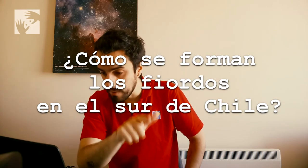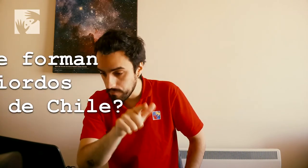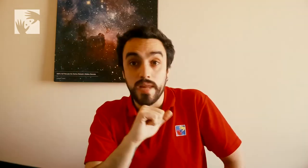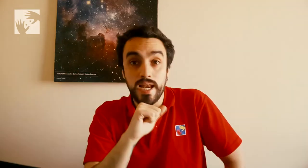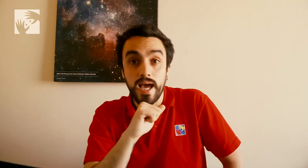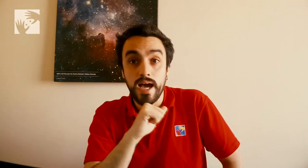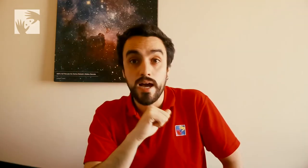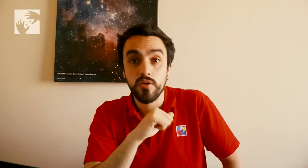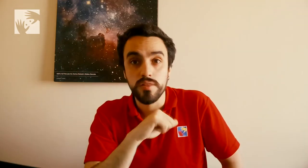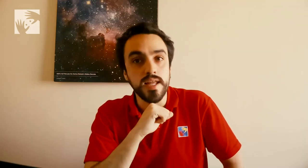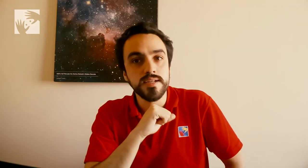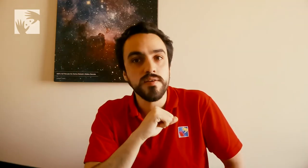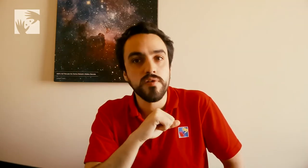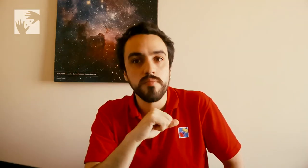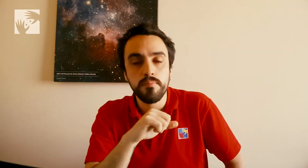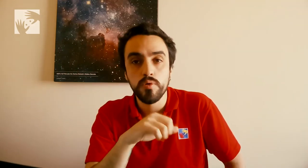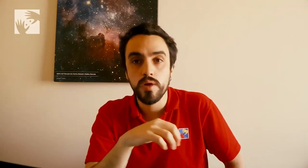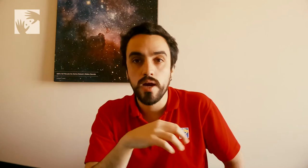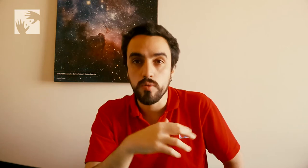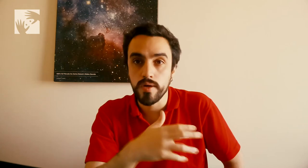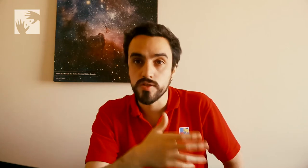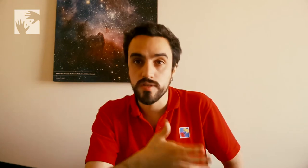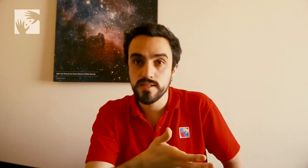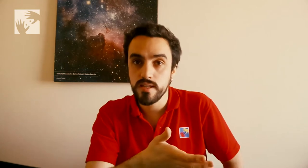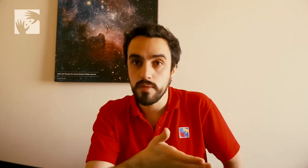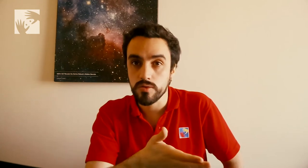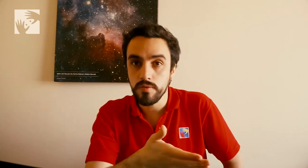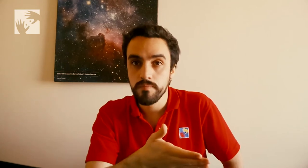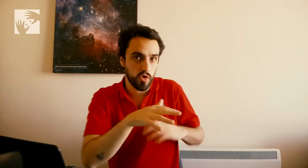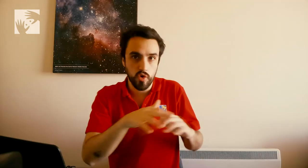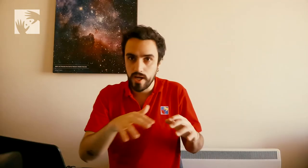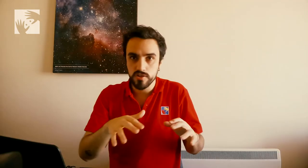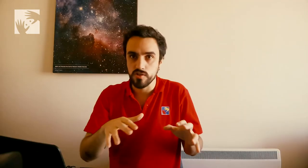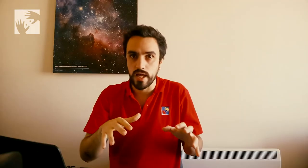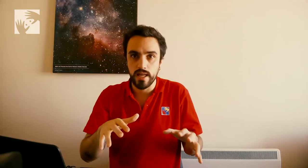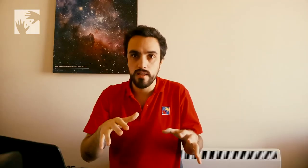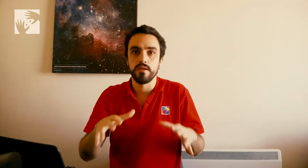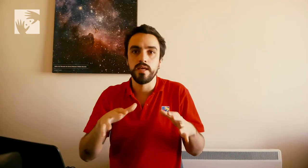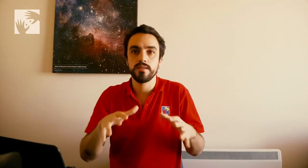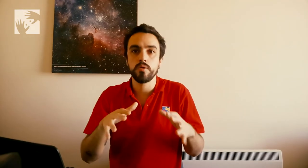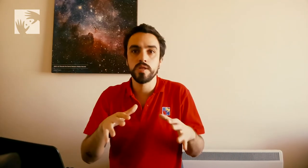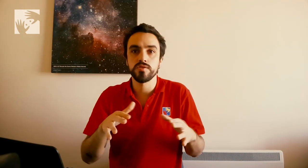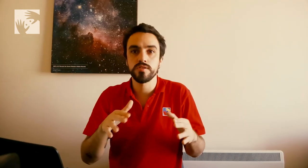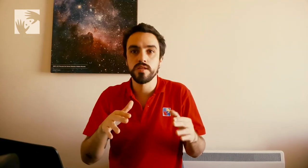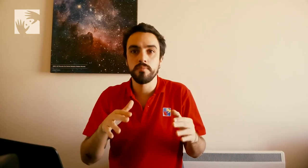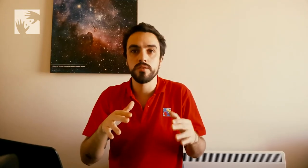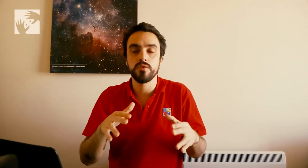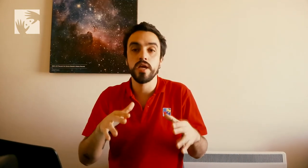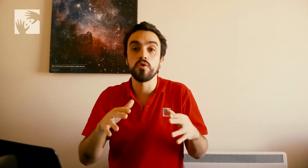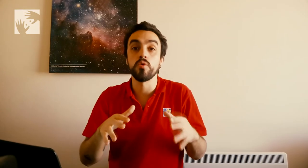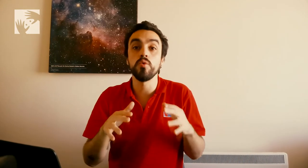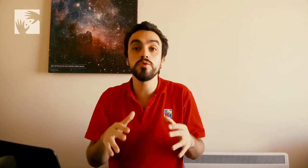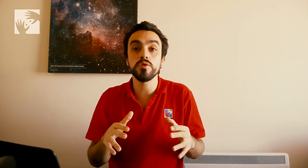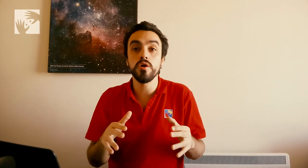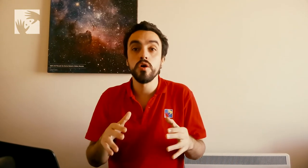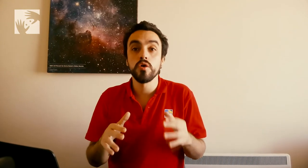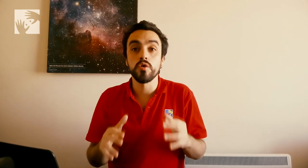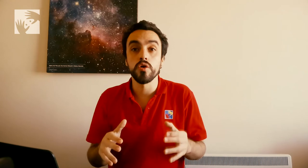Las cordilleras se forman por una acumulación de sedimento, roca erosionada, y esta acumulación de sedimento en conjunto con